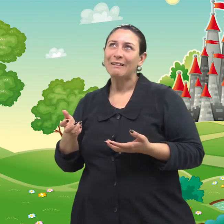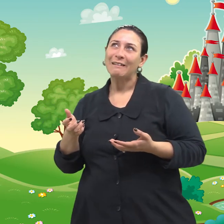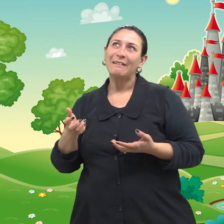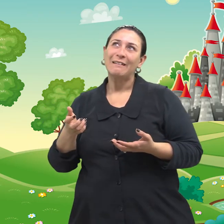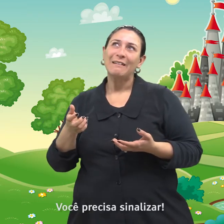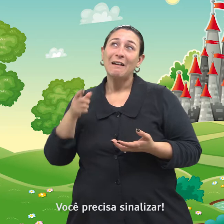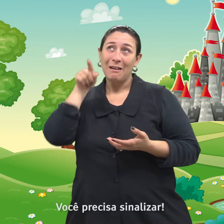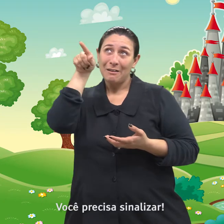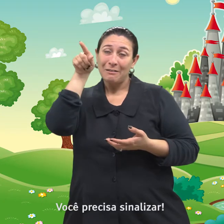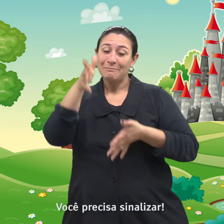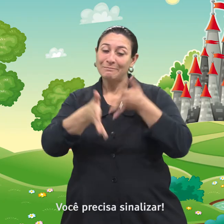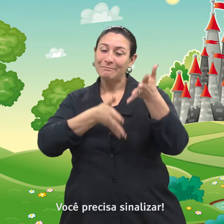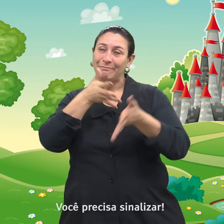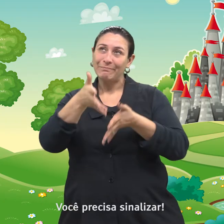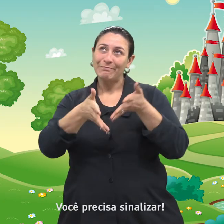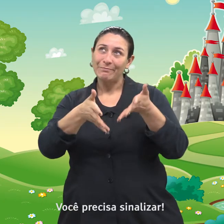Você precisa sinalizar.